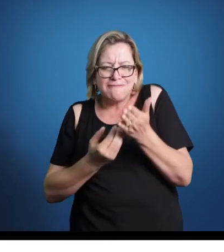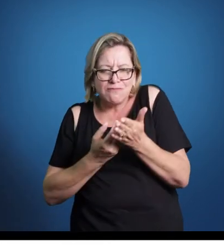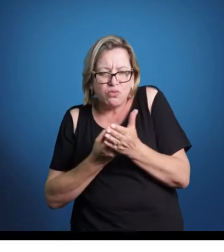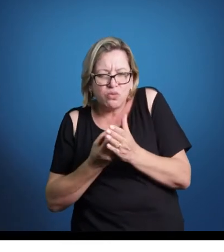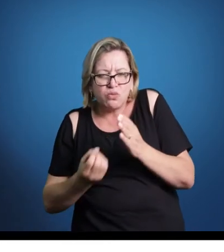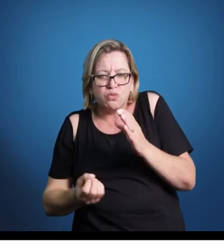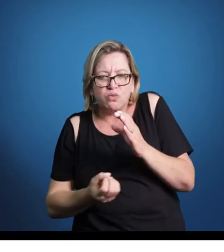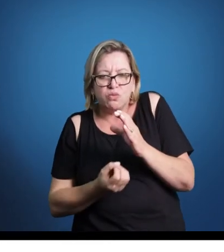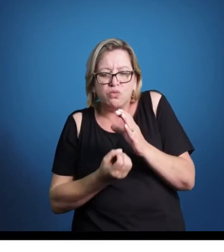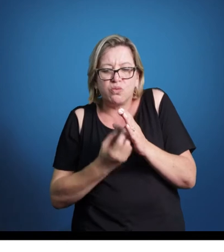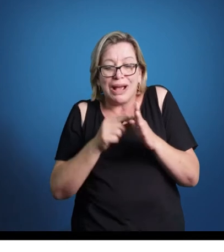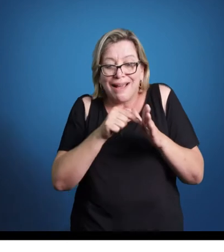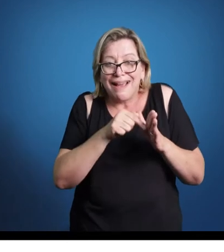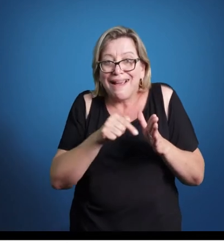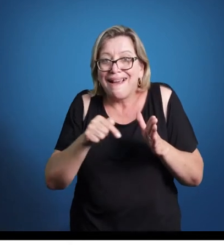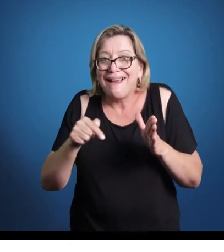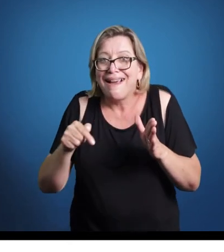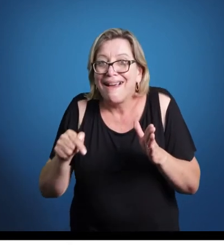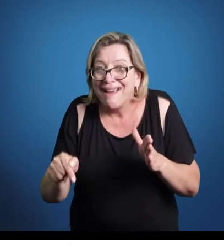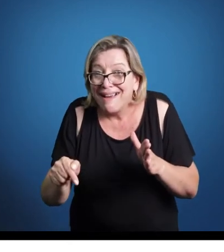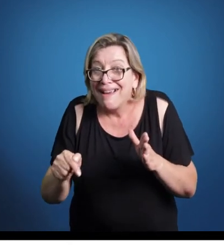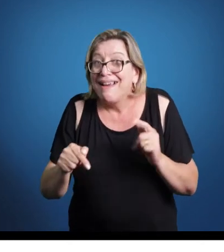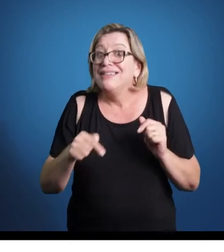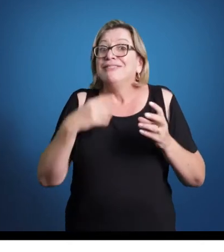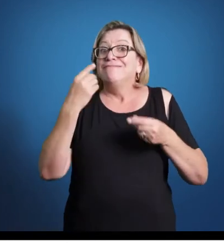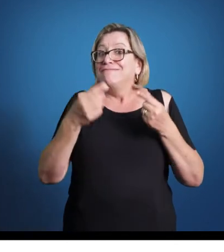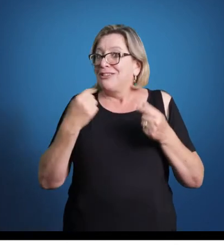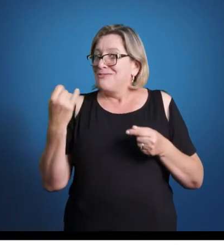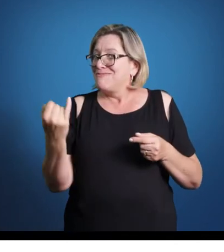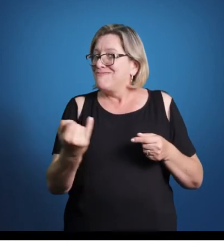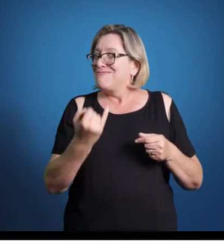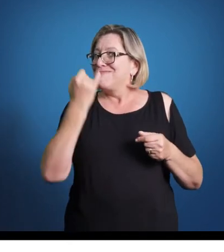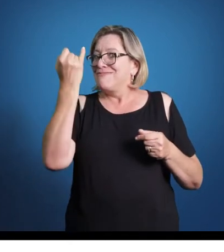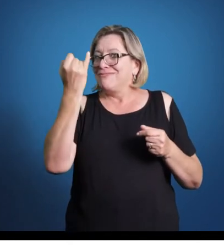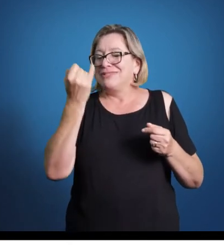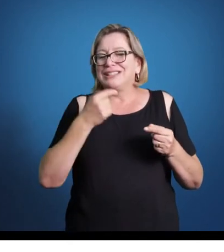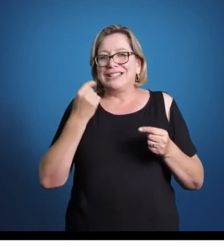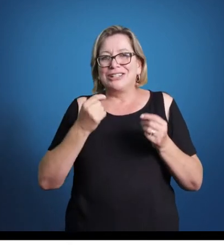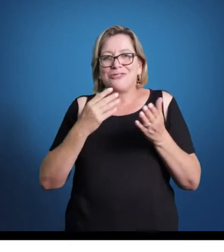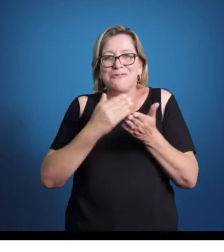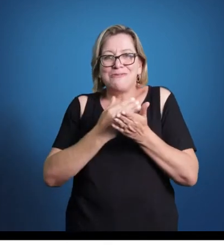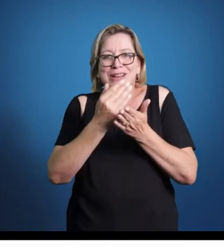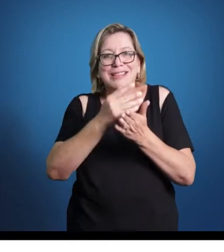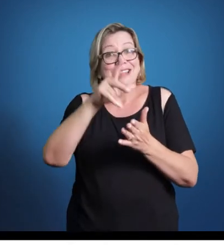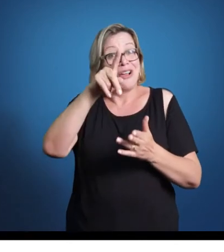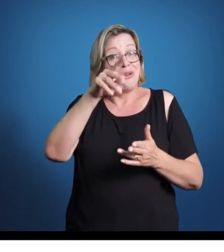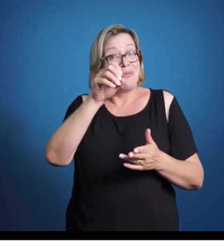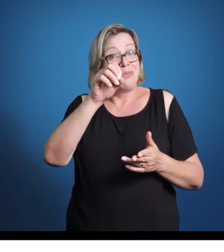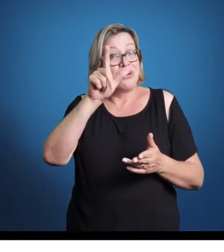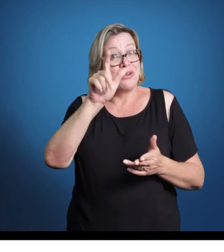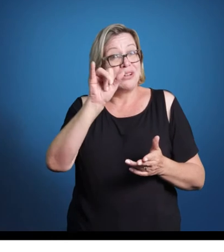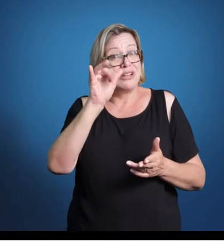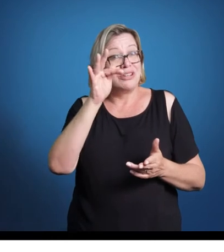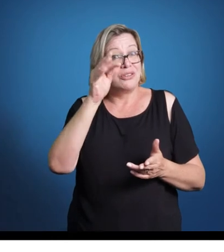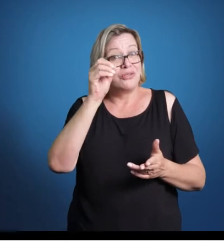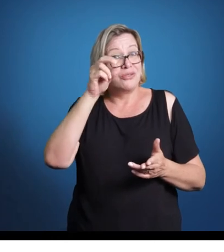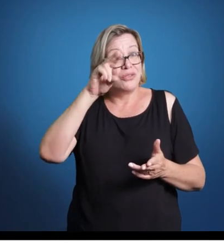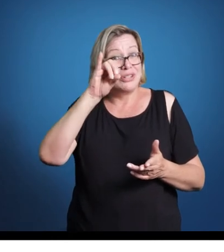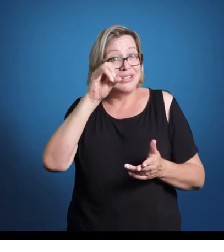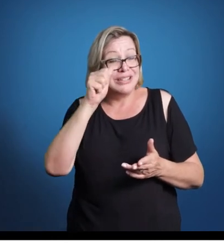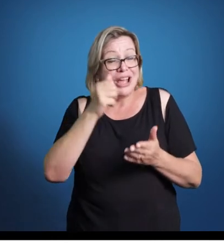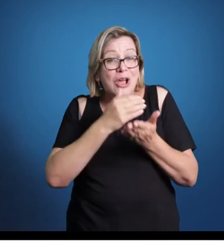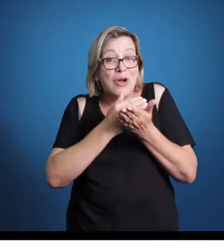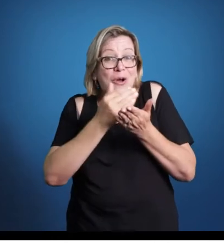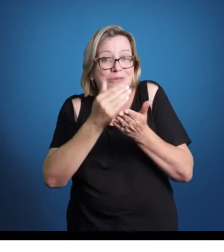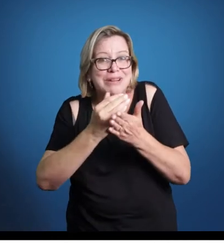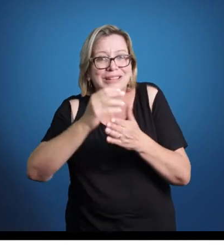Renascimento. Então o Renascimento também é muito importante porque a proposição de uma polifonia acaba por produzir formações acordais que